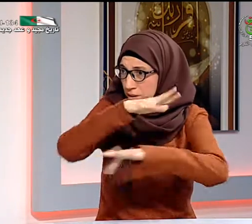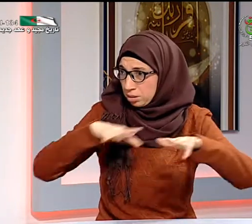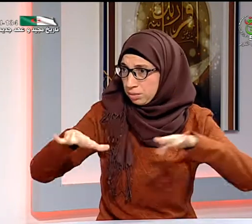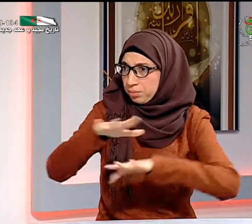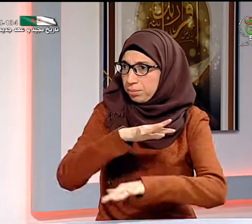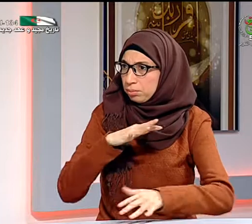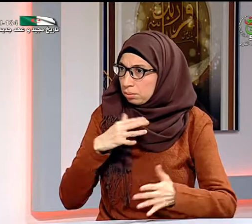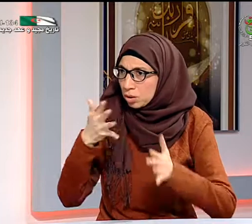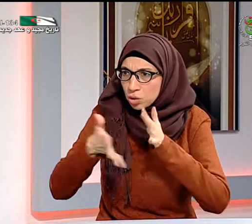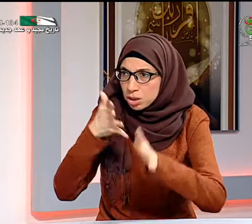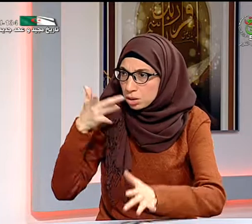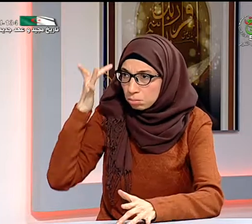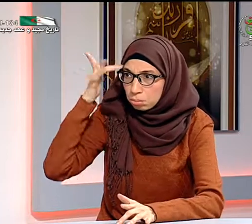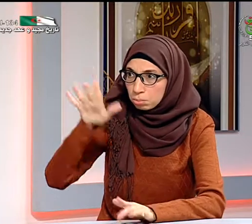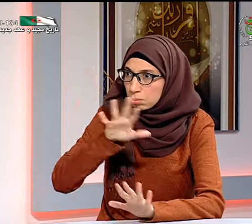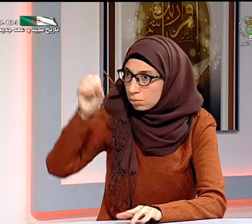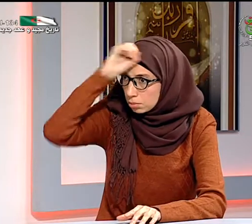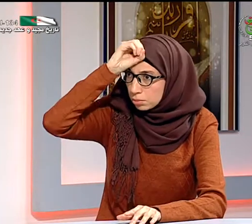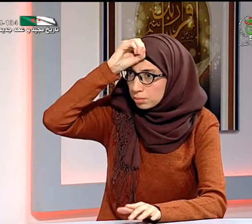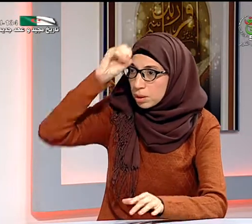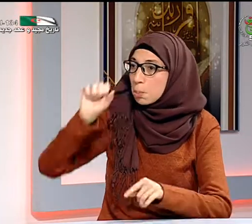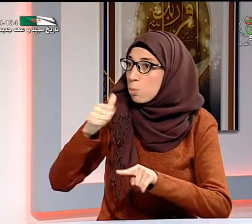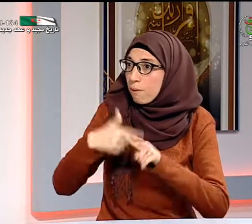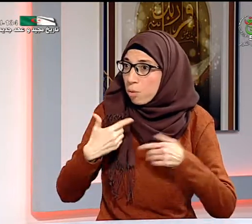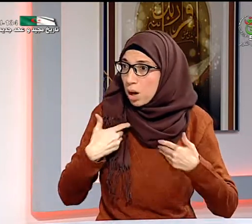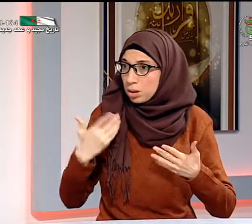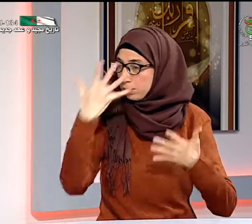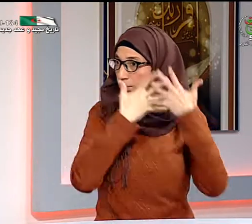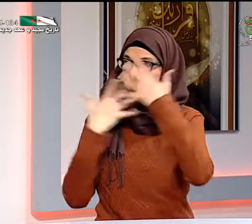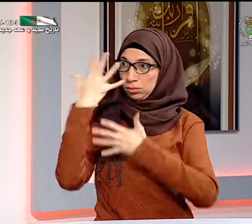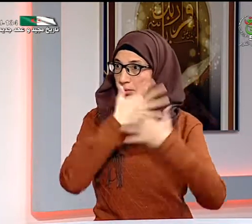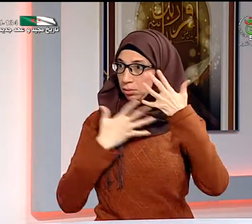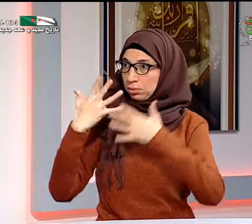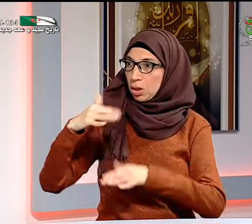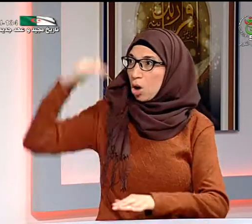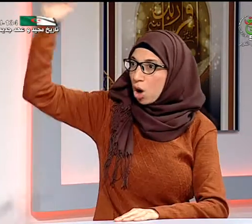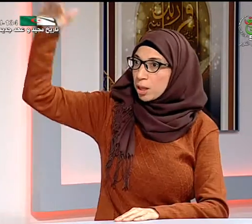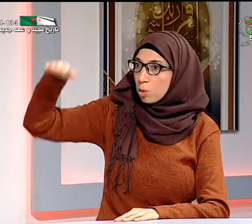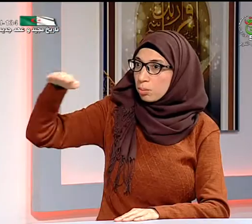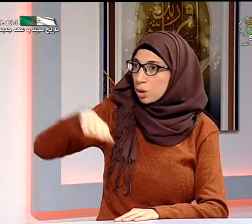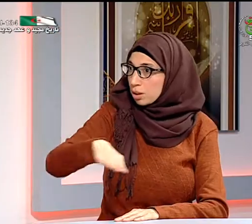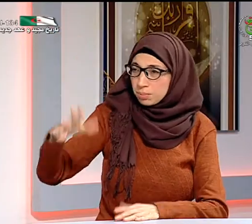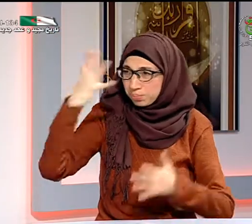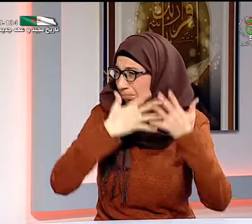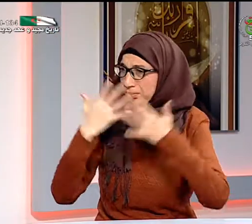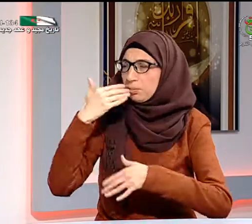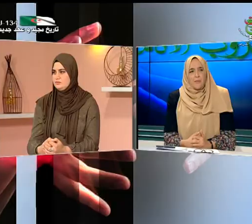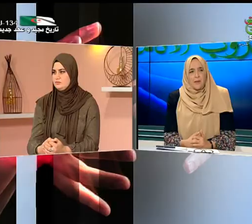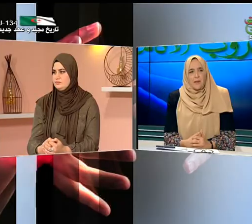ورددت عليها بكلمة با وقالت الأستاذة هذه الطفلة إنها يعني ذكية يمكنها البقاء لكن ما كان